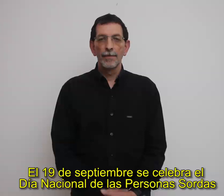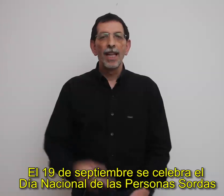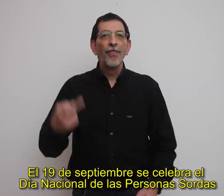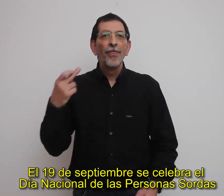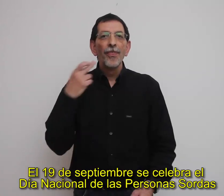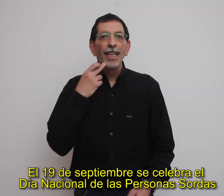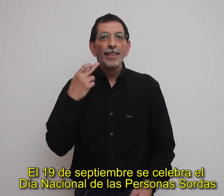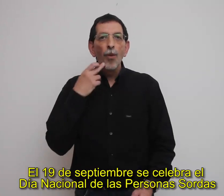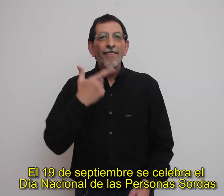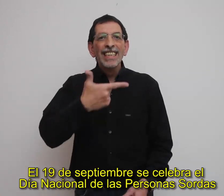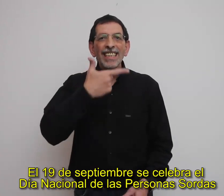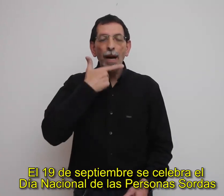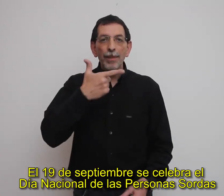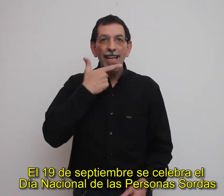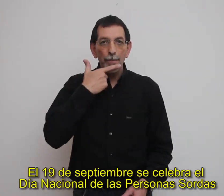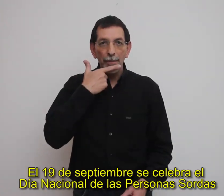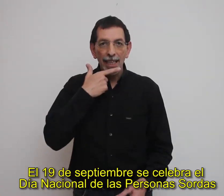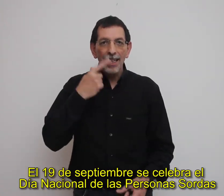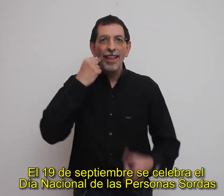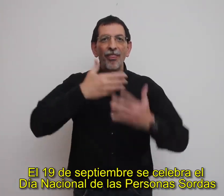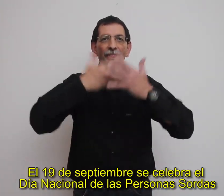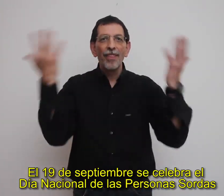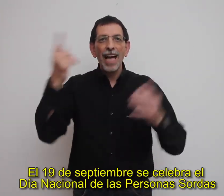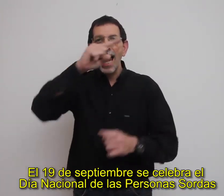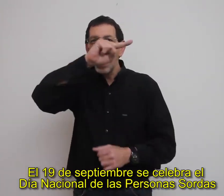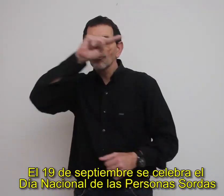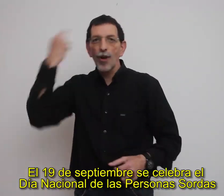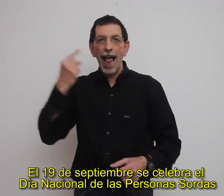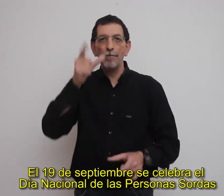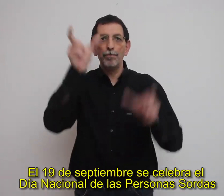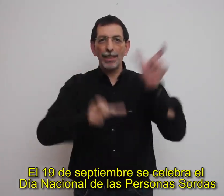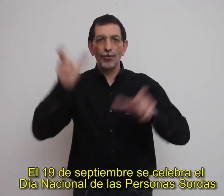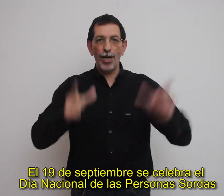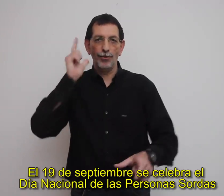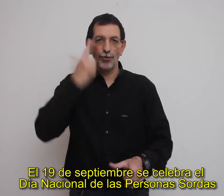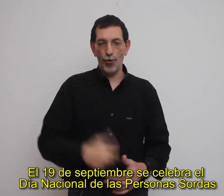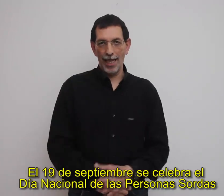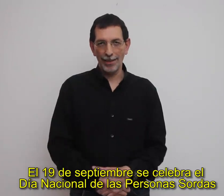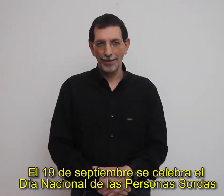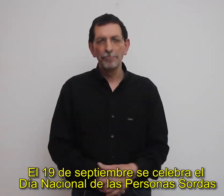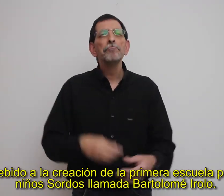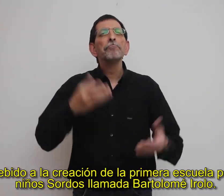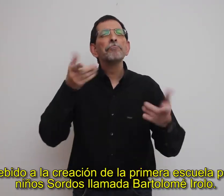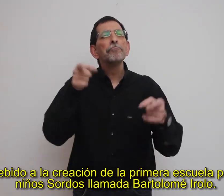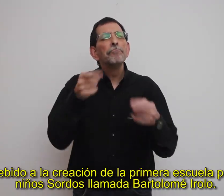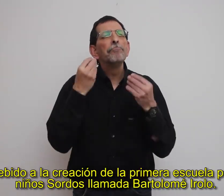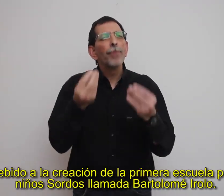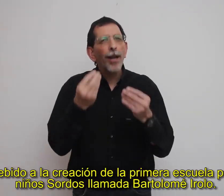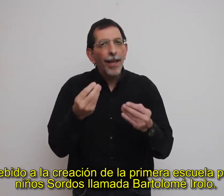El 19 de septiembre se celebra el Día Nacional de las Personas Sordas, debido a la creación de la